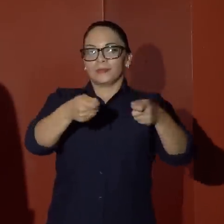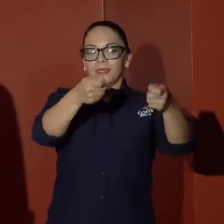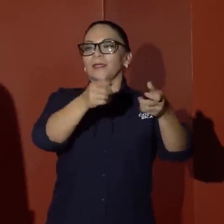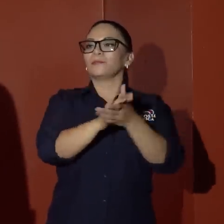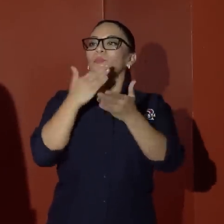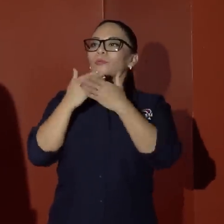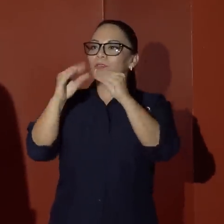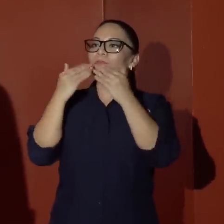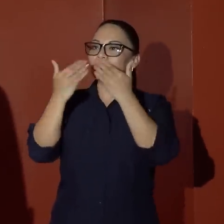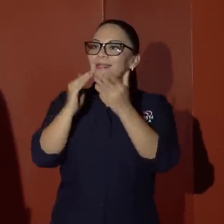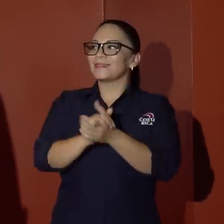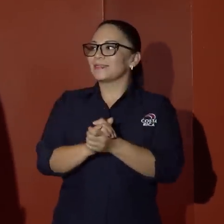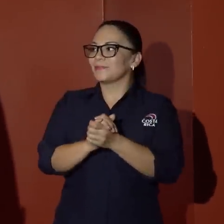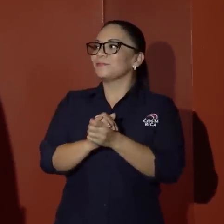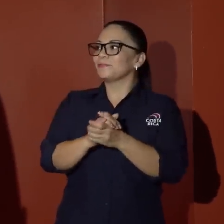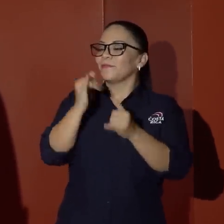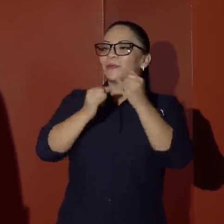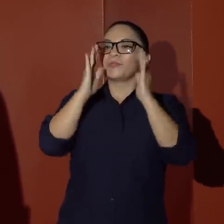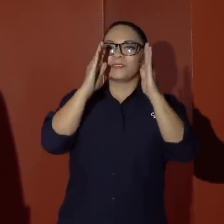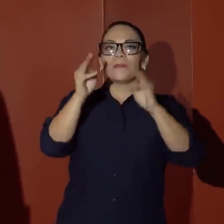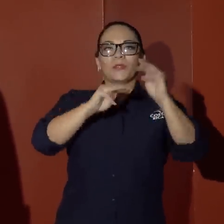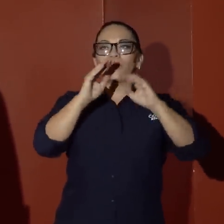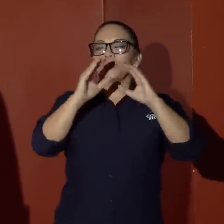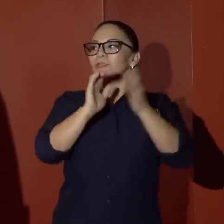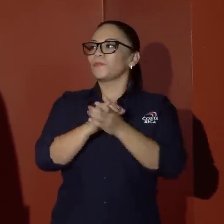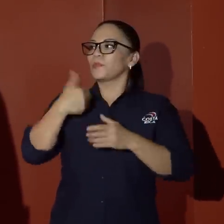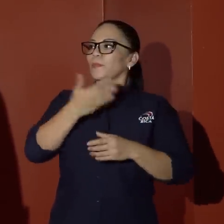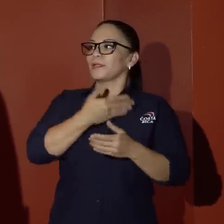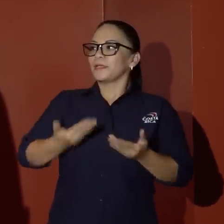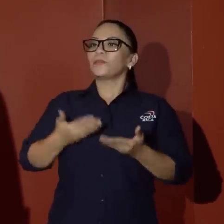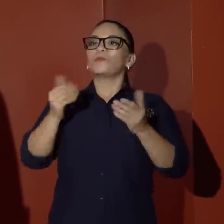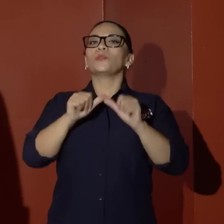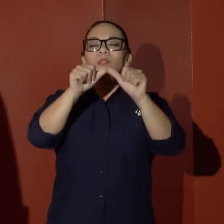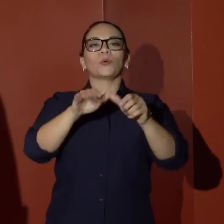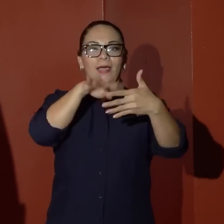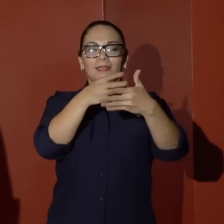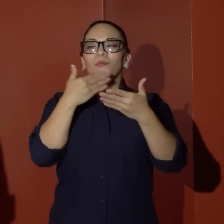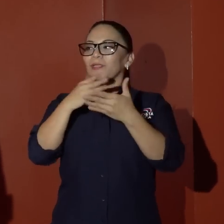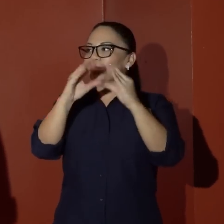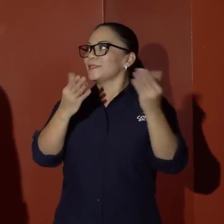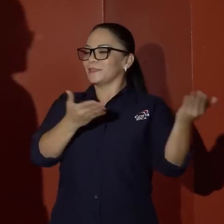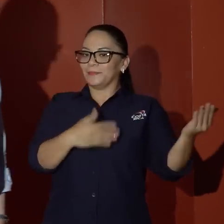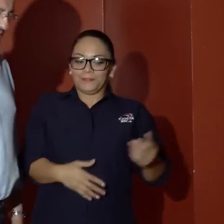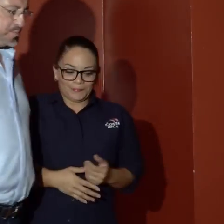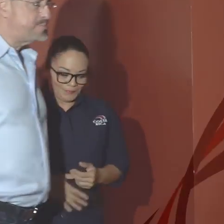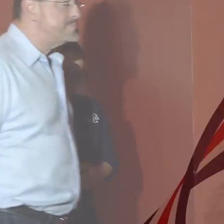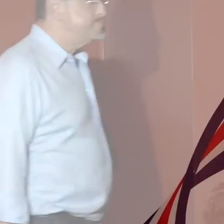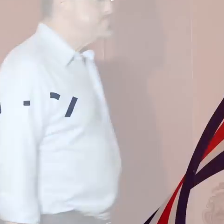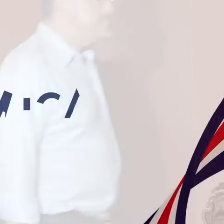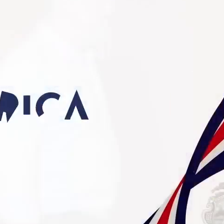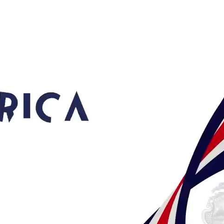muy buenas noches muchas gracias finalizamos la atención a los medios de comunicación el señor presidente continúa con su agenda buenas noches muchas buenas noches